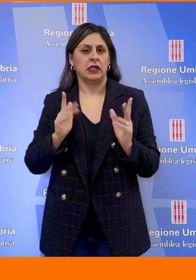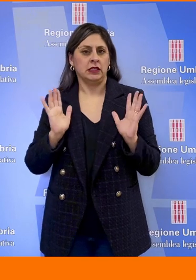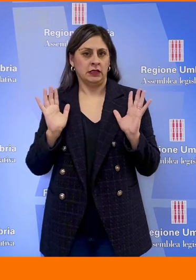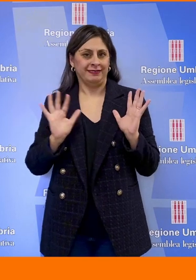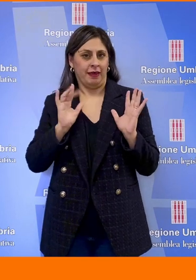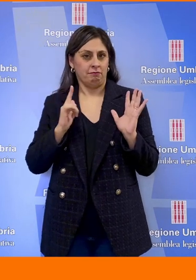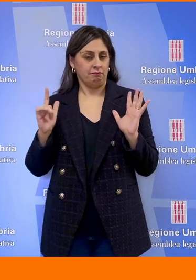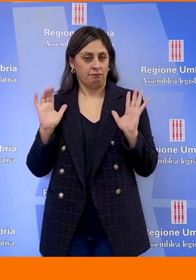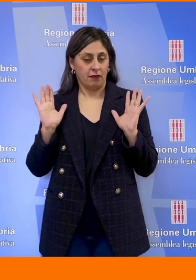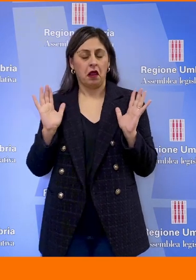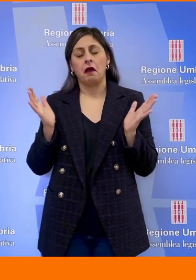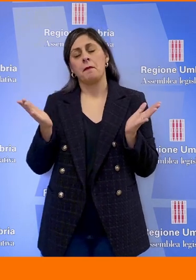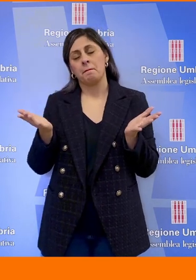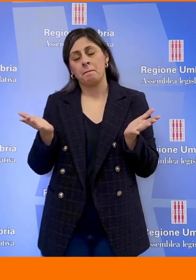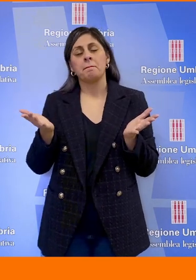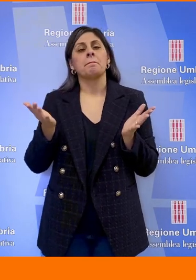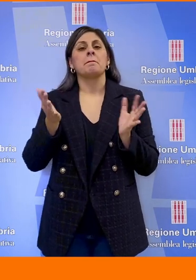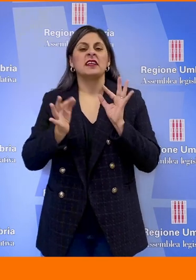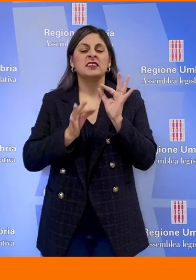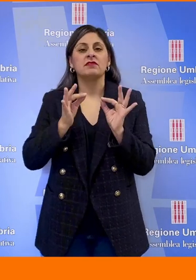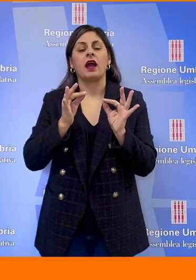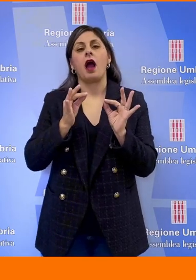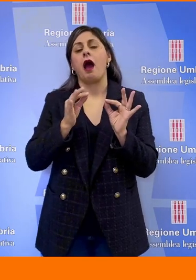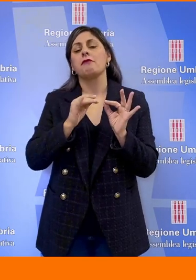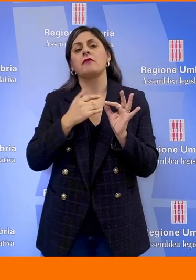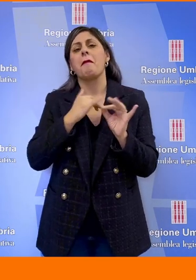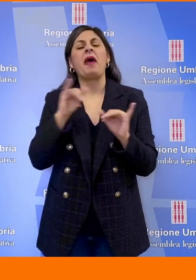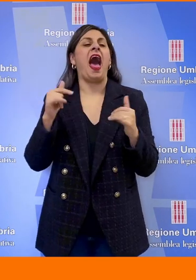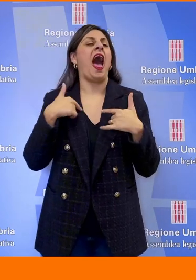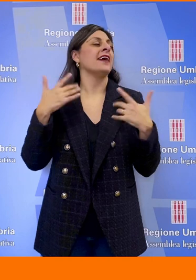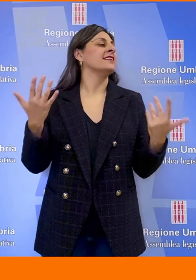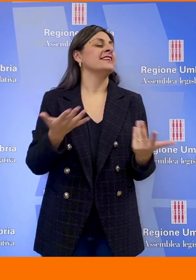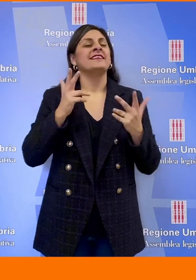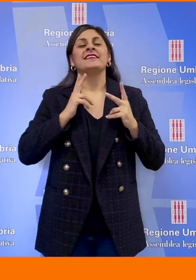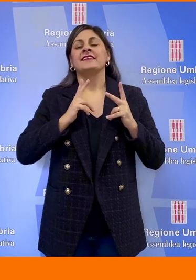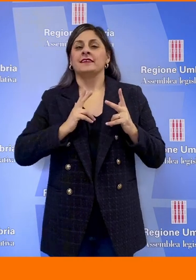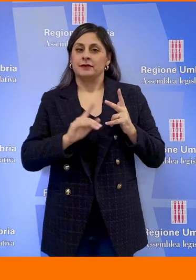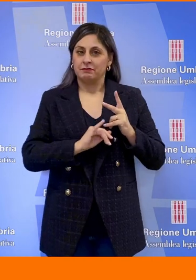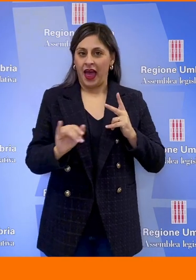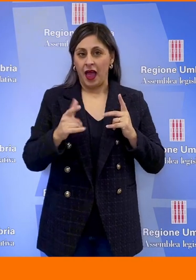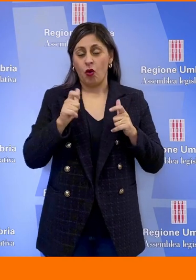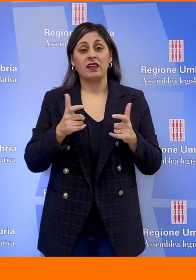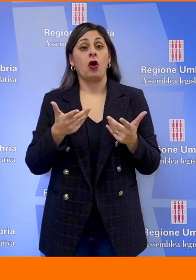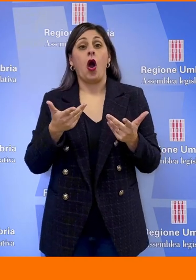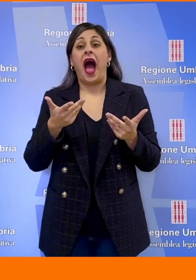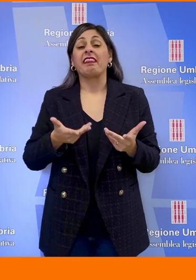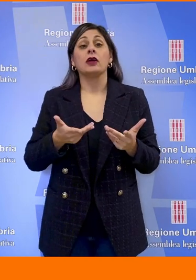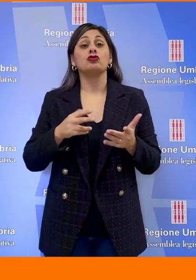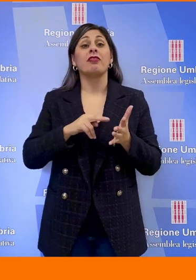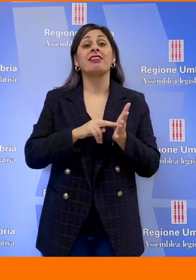bisogna non mai abbassare la guardia perché ovviamente oggi le tecnologie permettono tante